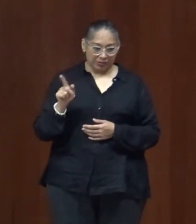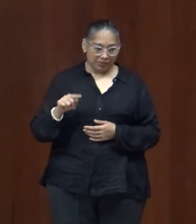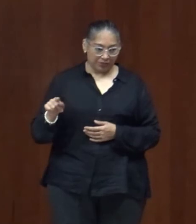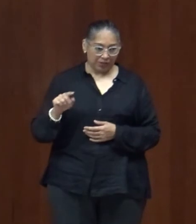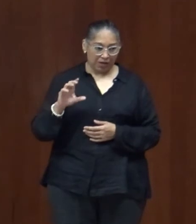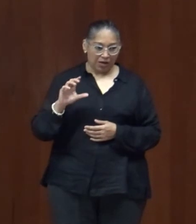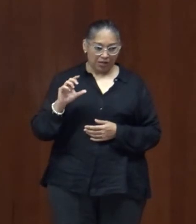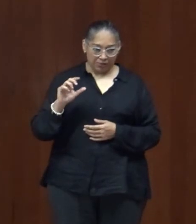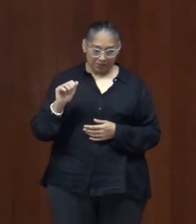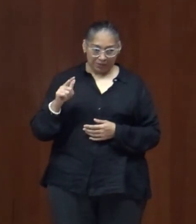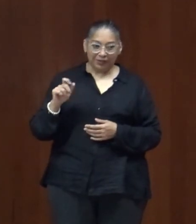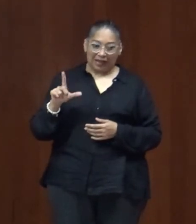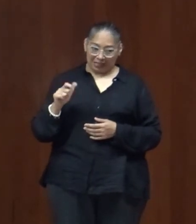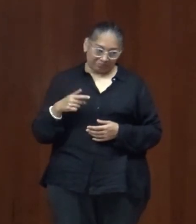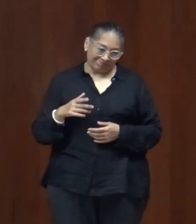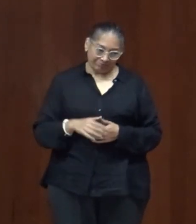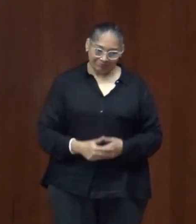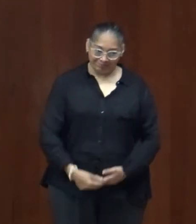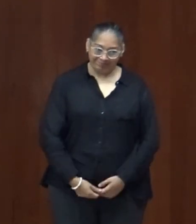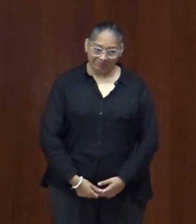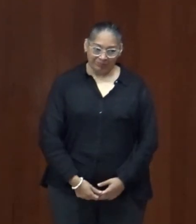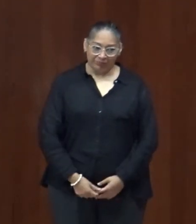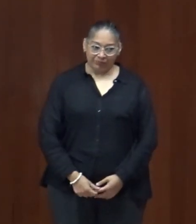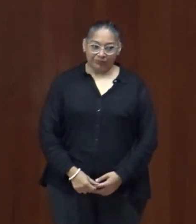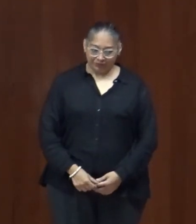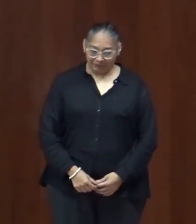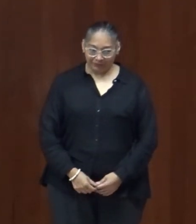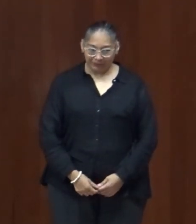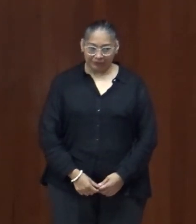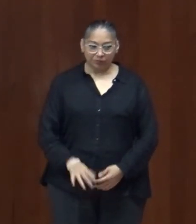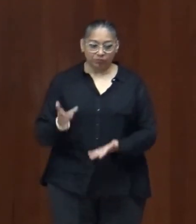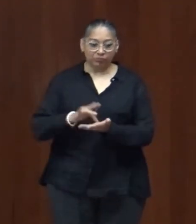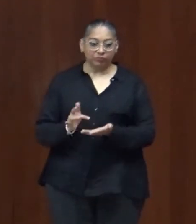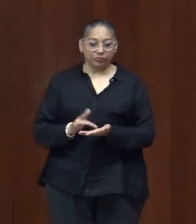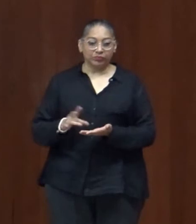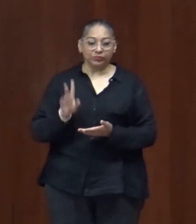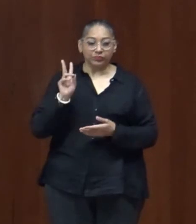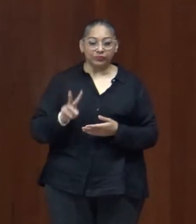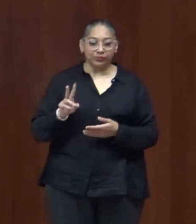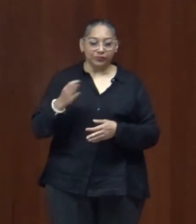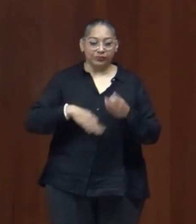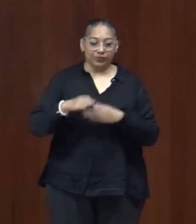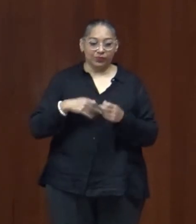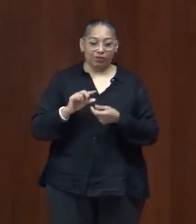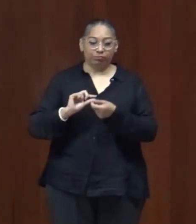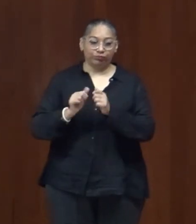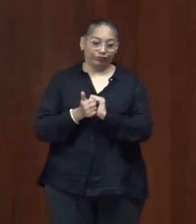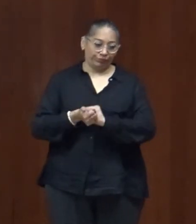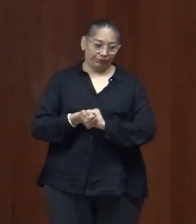y nos deja pensando todo lo que tenemos por seguir transformando desde la